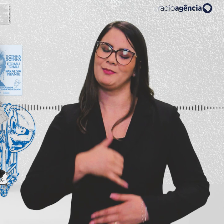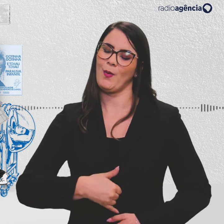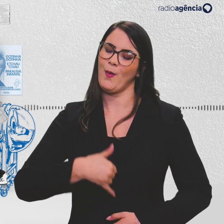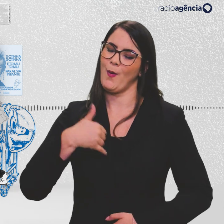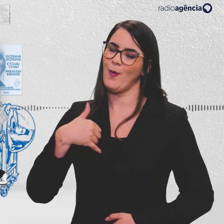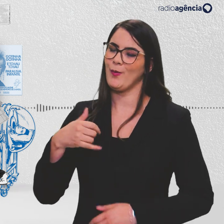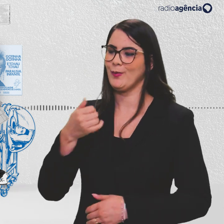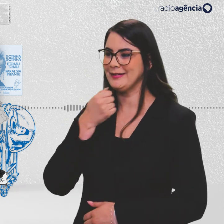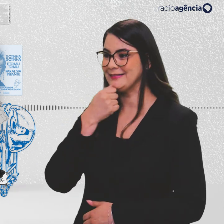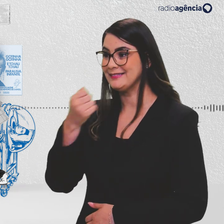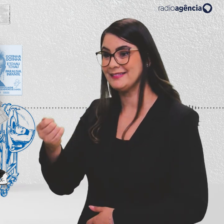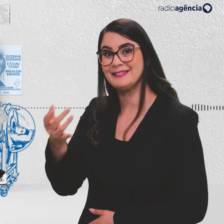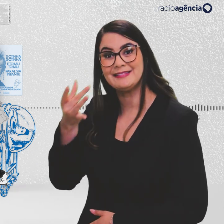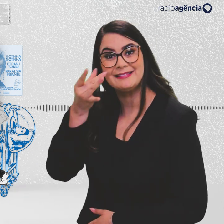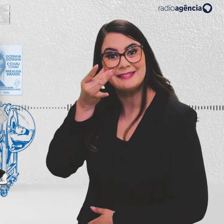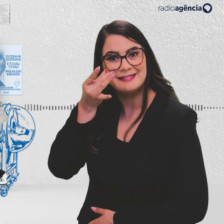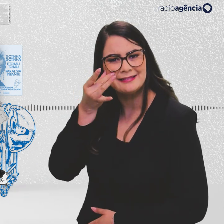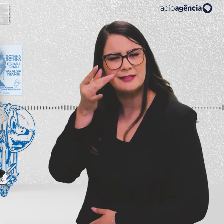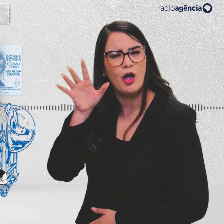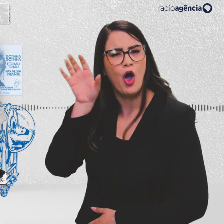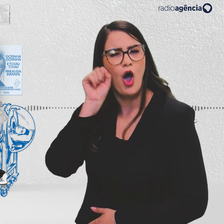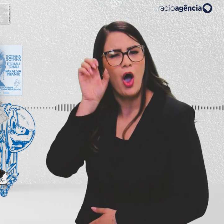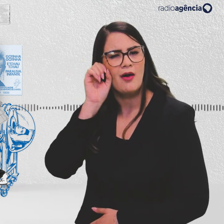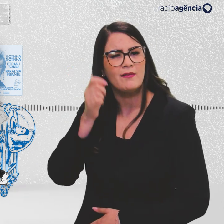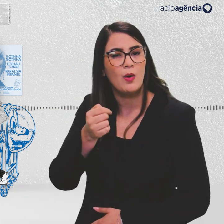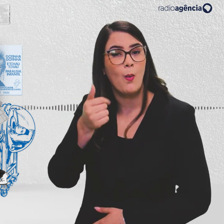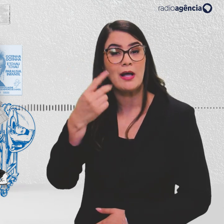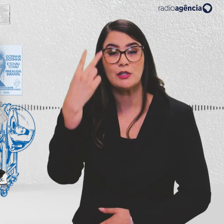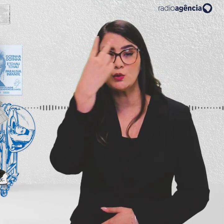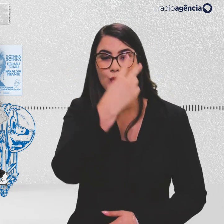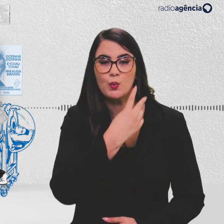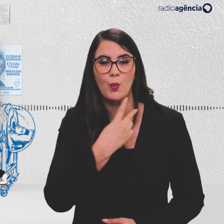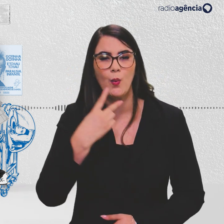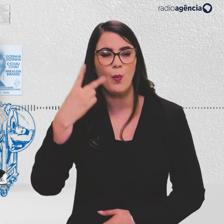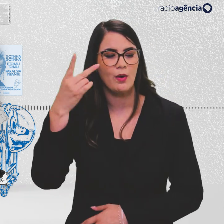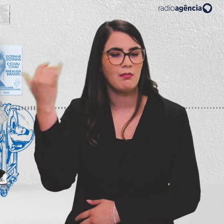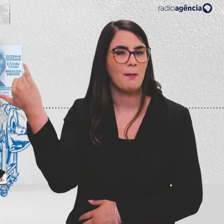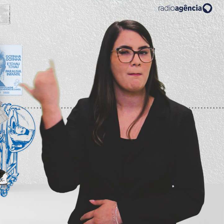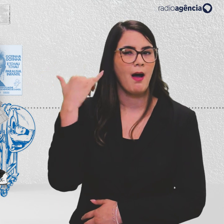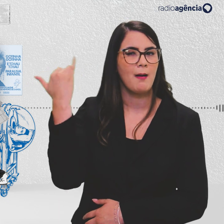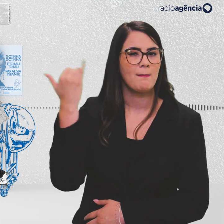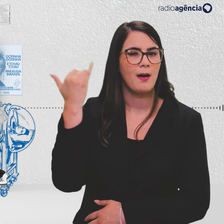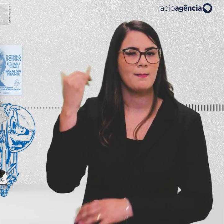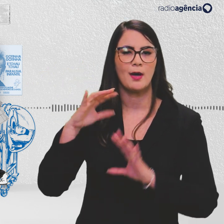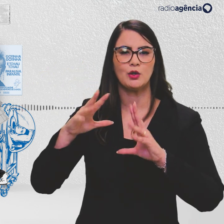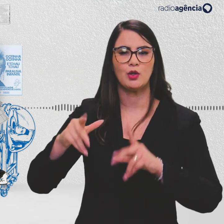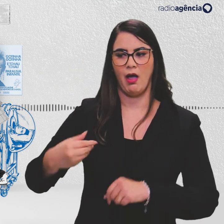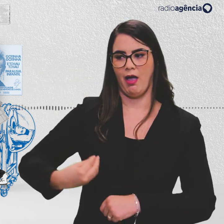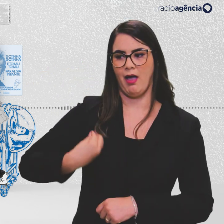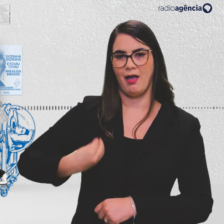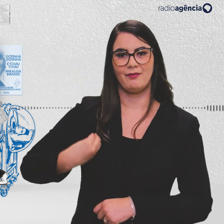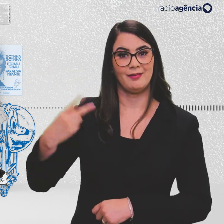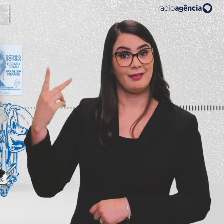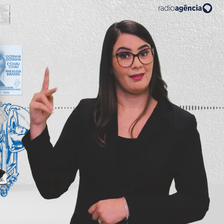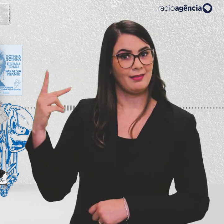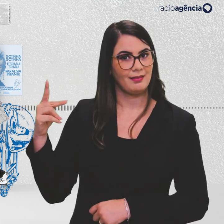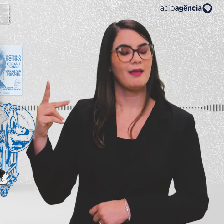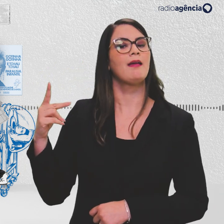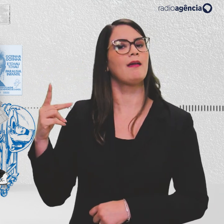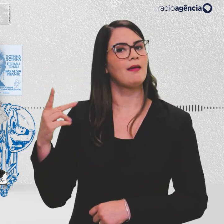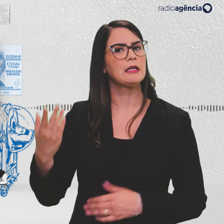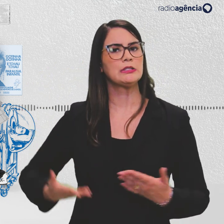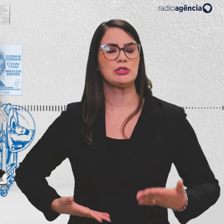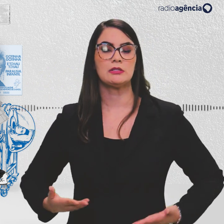fazer isso pessoalmente e ouvir, por quase duas horas, ele contar quase toda a sua trajetória de vida e de